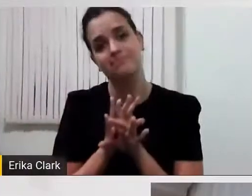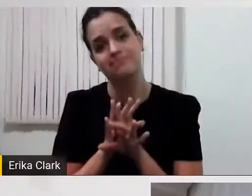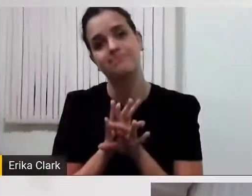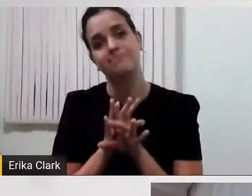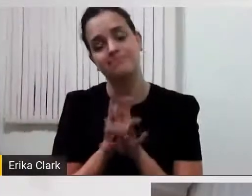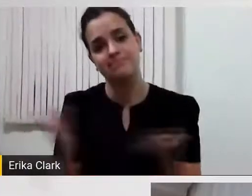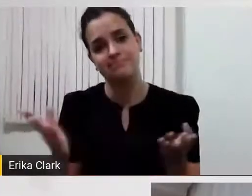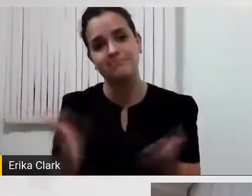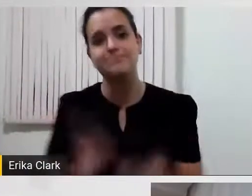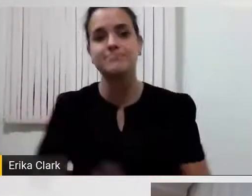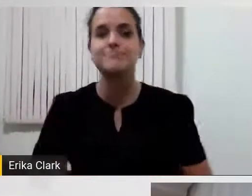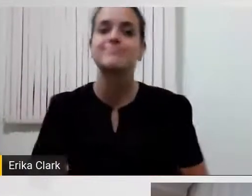Então,